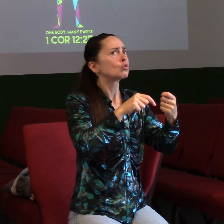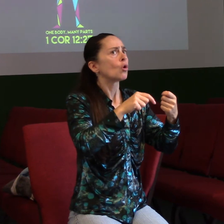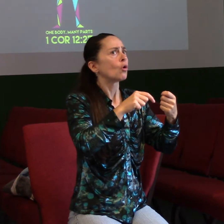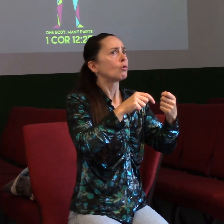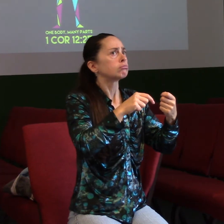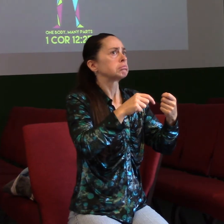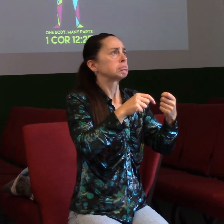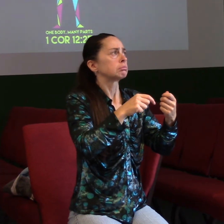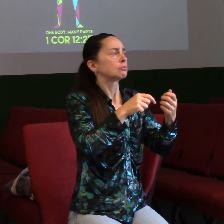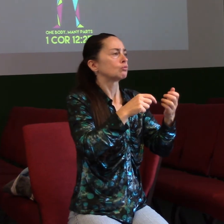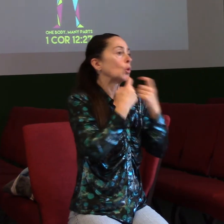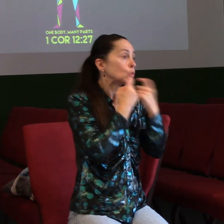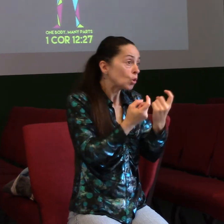byla jenom náboženská rutina.